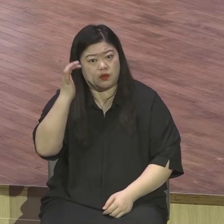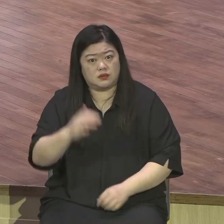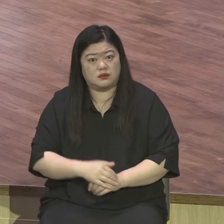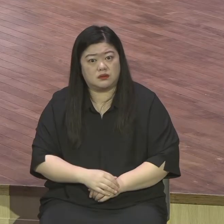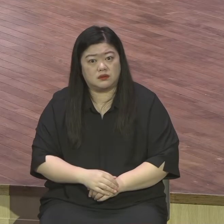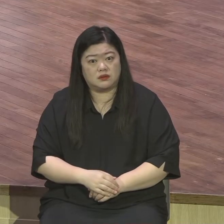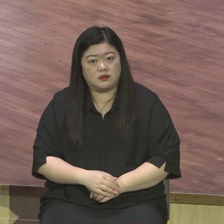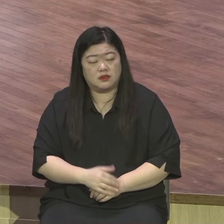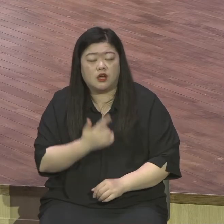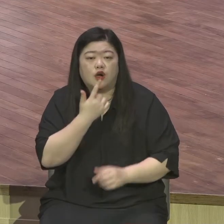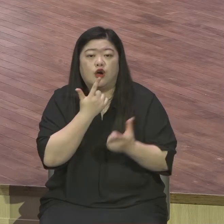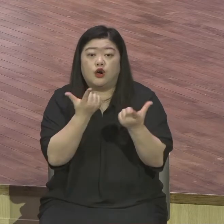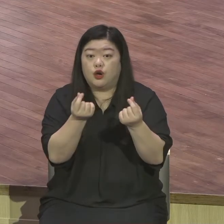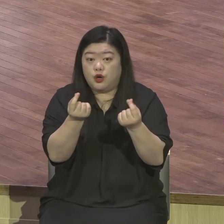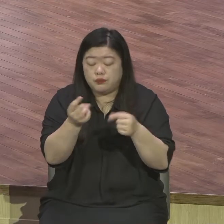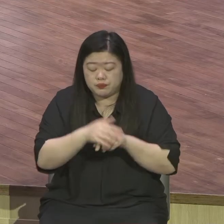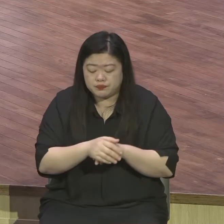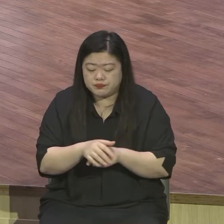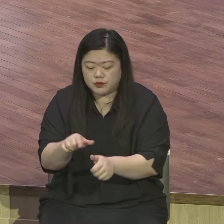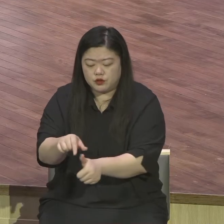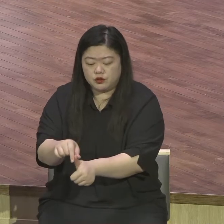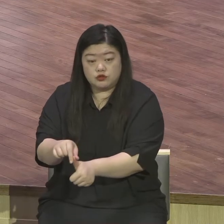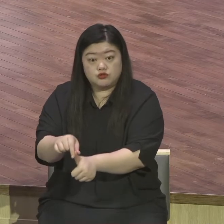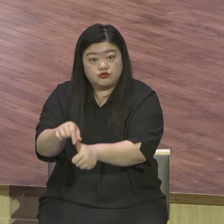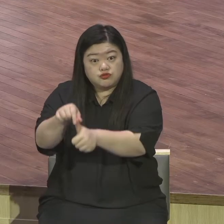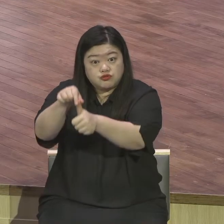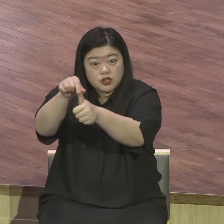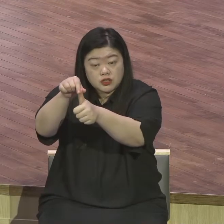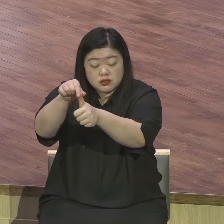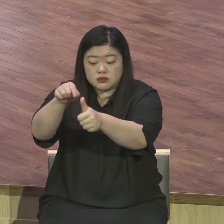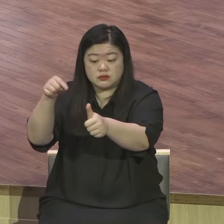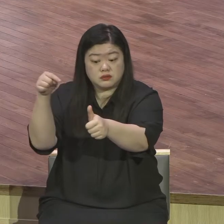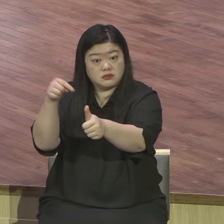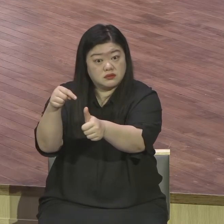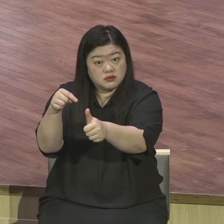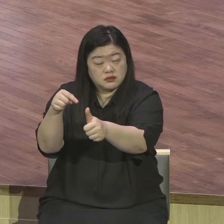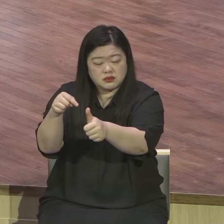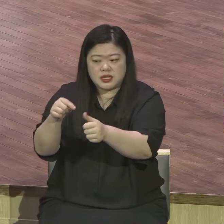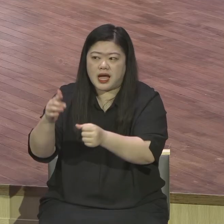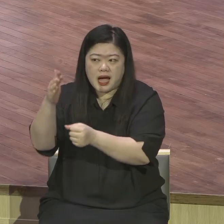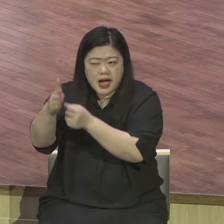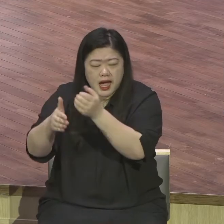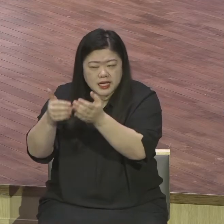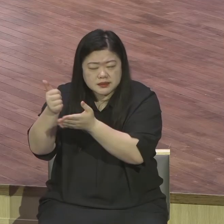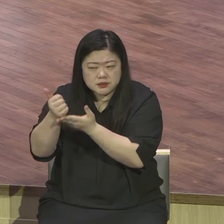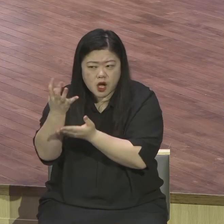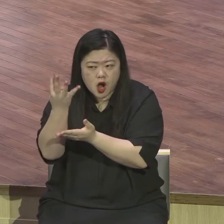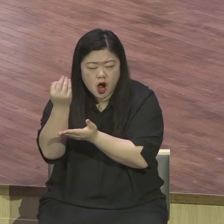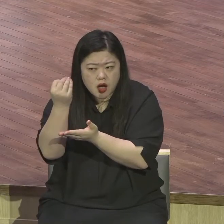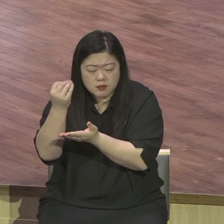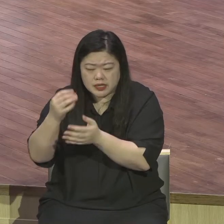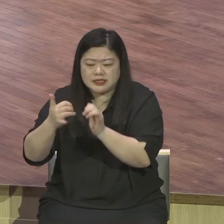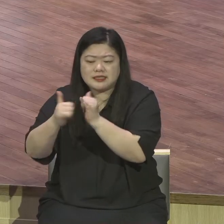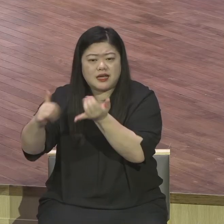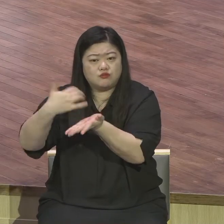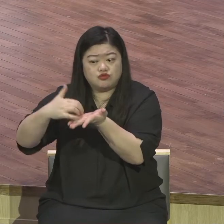하나님의 절대 주권적 선택을 부정 피조물된 인간 입장에서